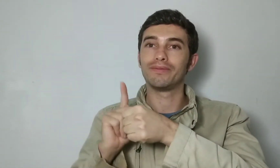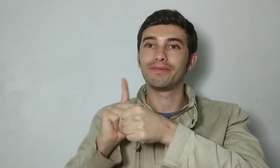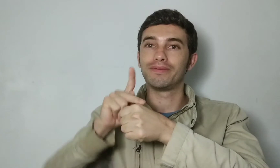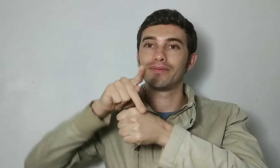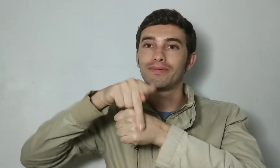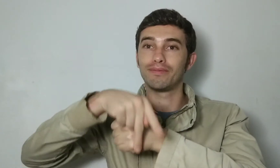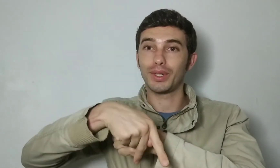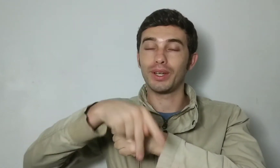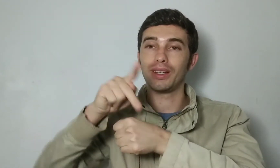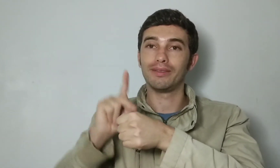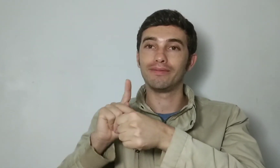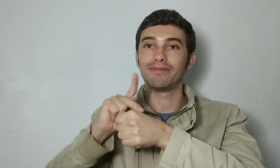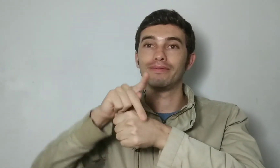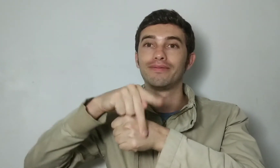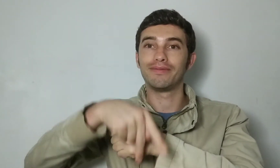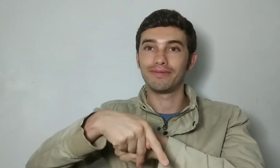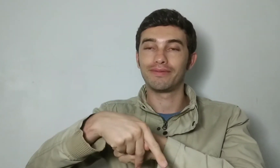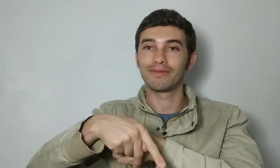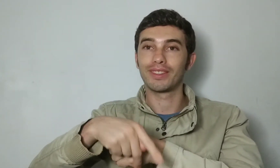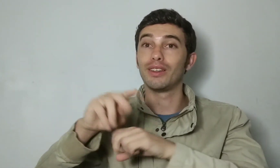pela pedra, então Poá.